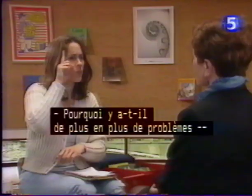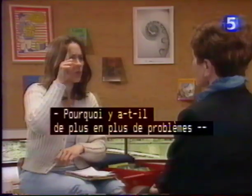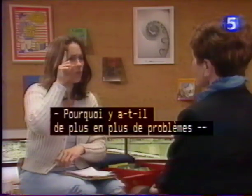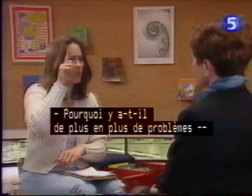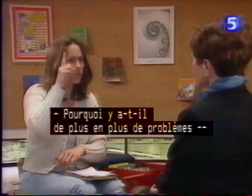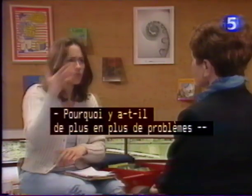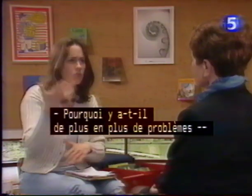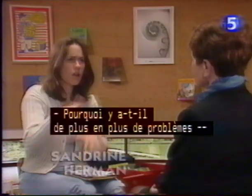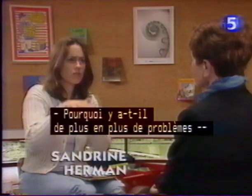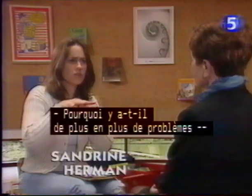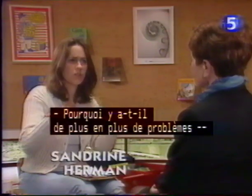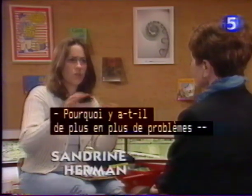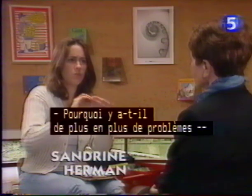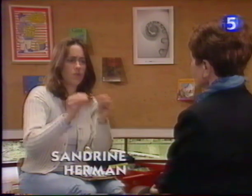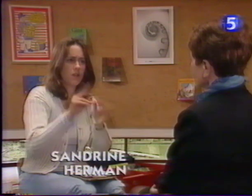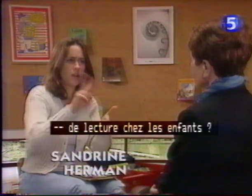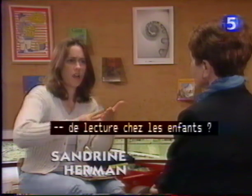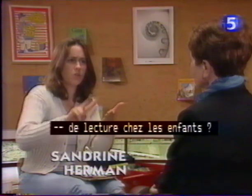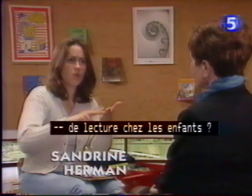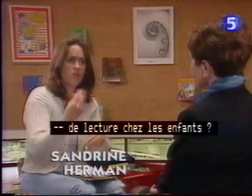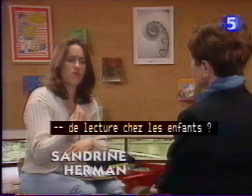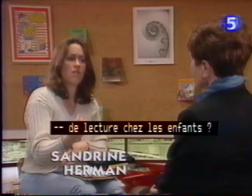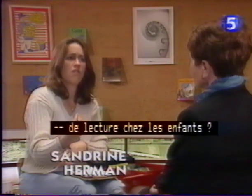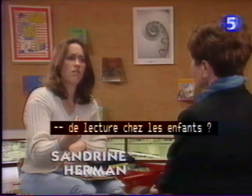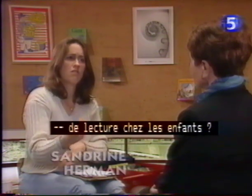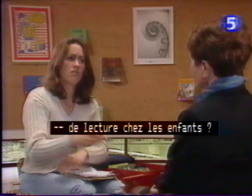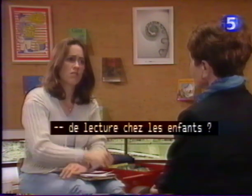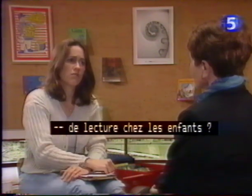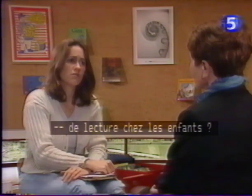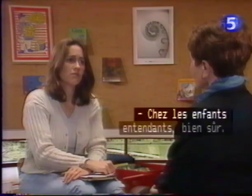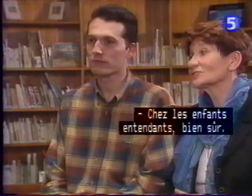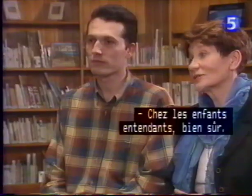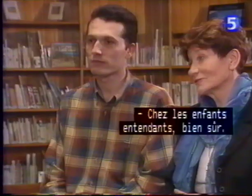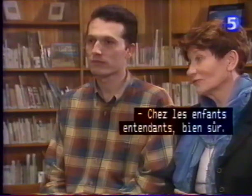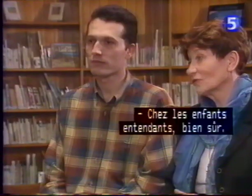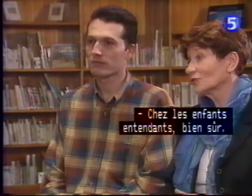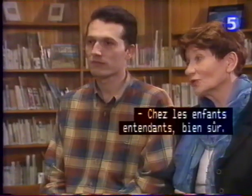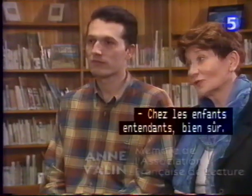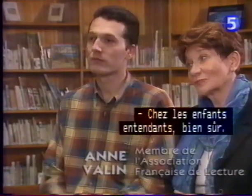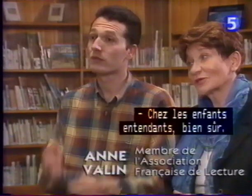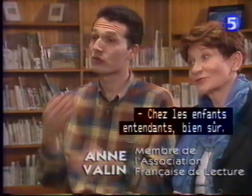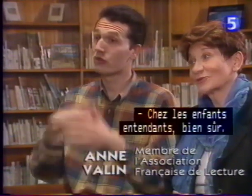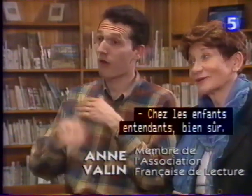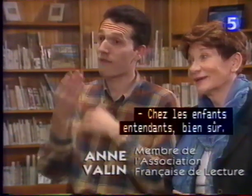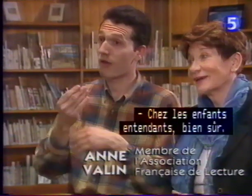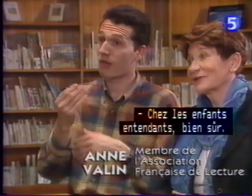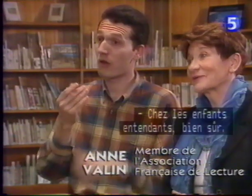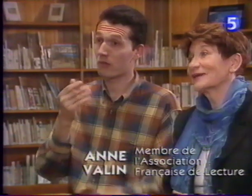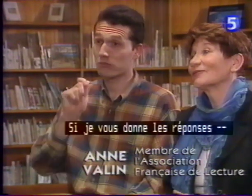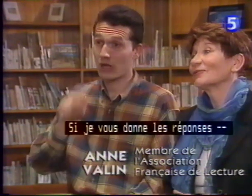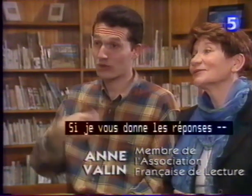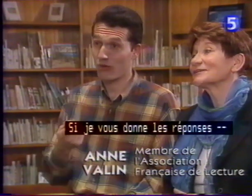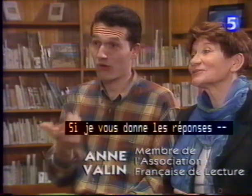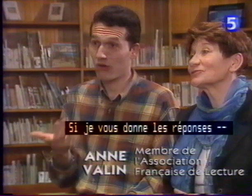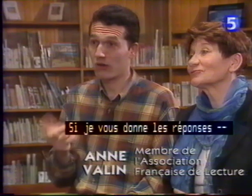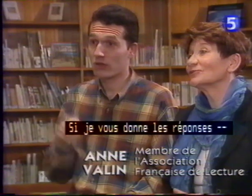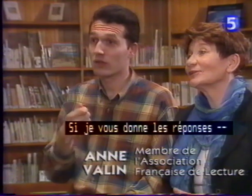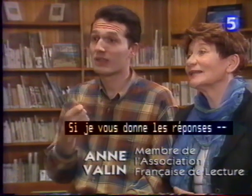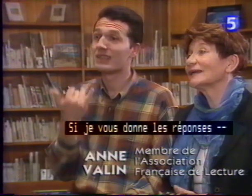Pourquoi y a-t-il de plus en plus de problèmes de lecture chez les enfants ? Chez les enfants entendants, bien sûr. Oui, alors, si je vous donne les